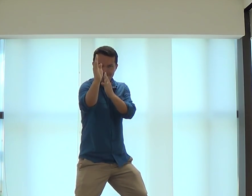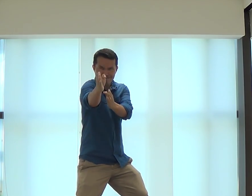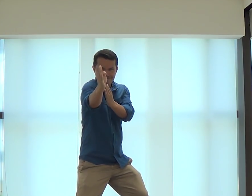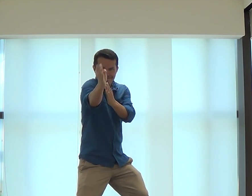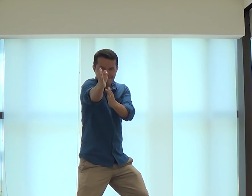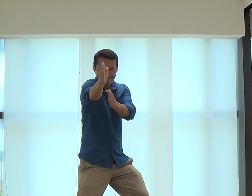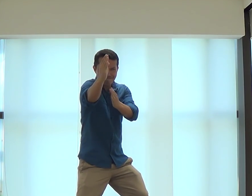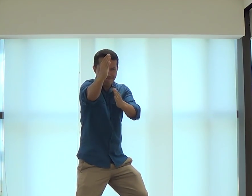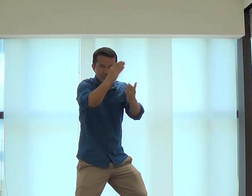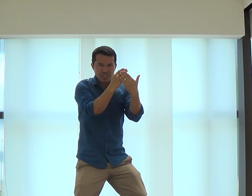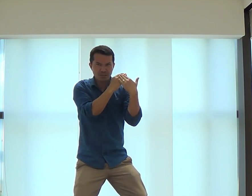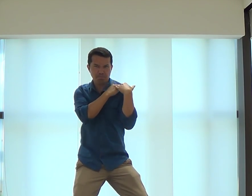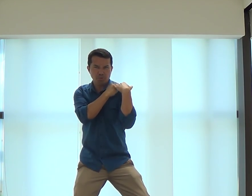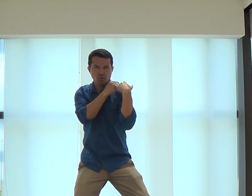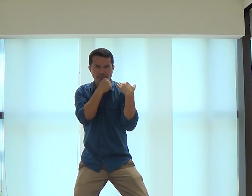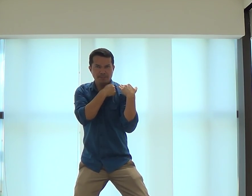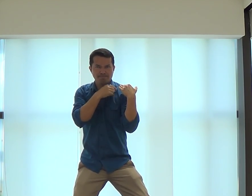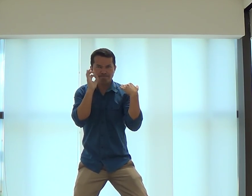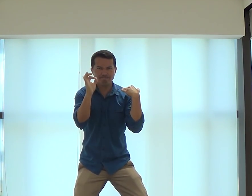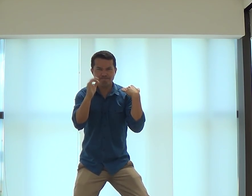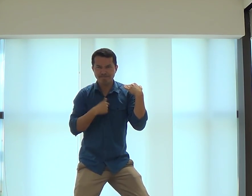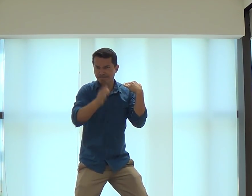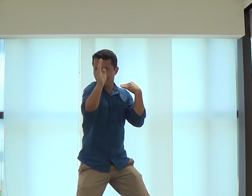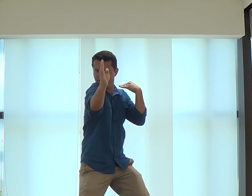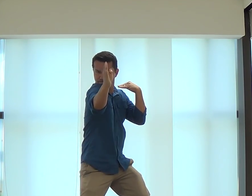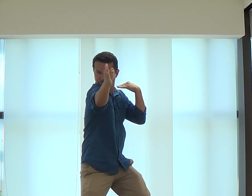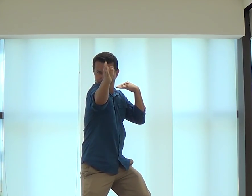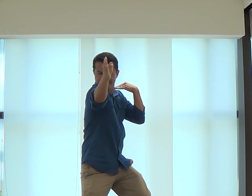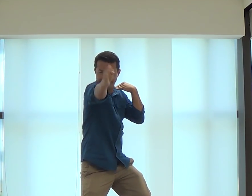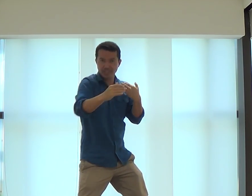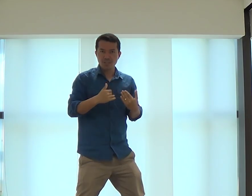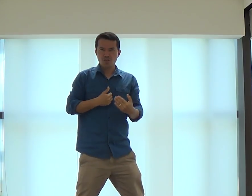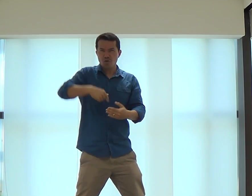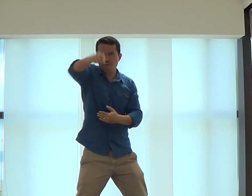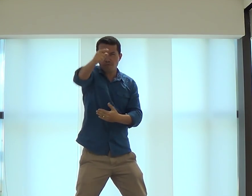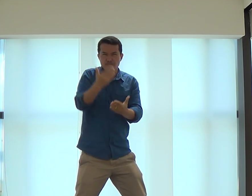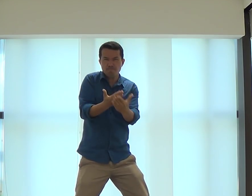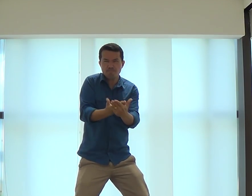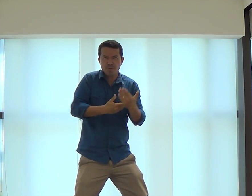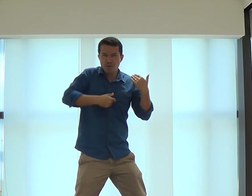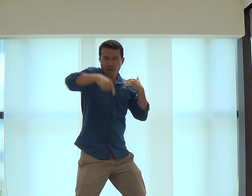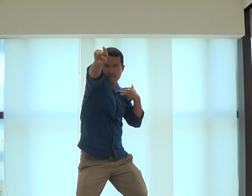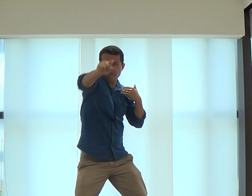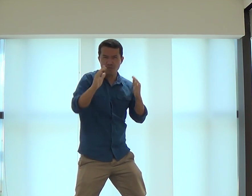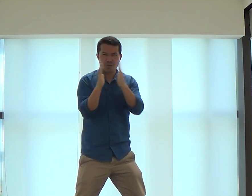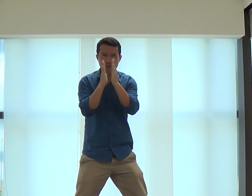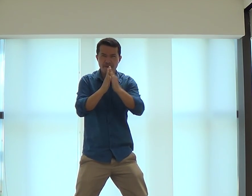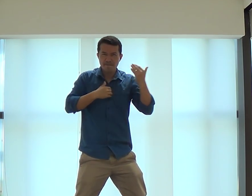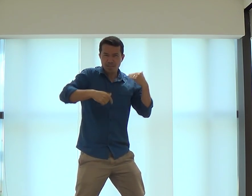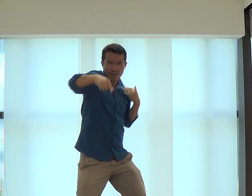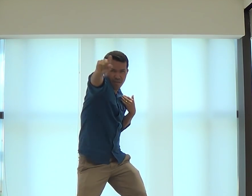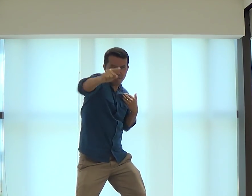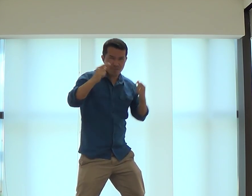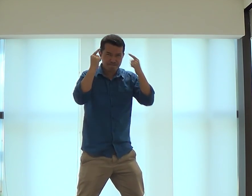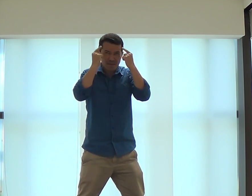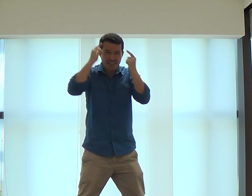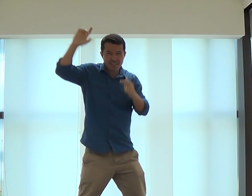fazer certo pelo mundo. Ter a minha responsabilidade pessoal, estar seguindo isso. Ah, eu vou estudar, eu vou orar,